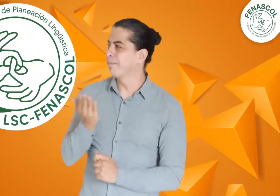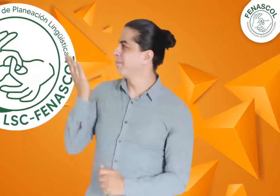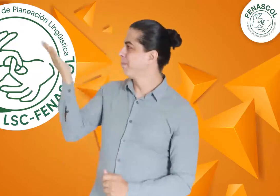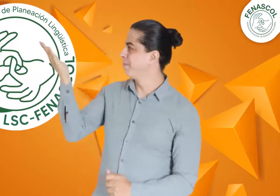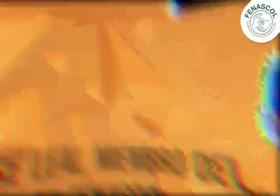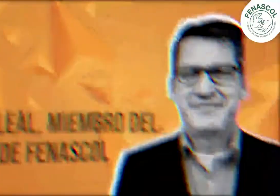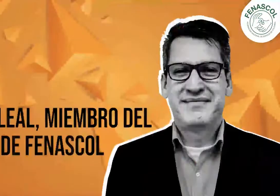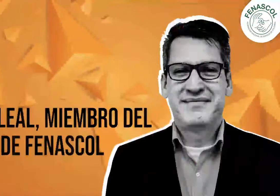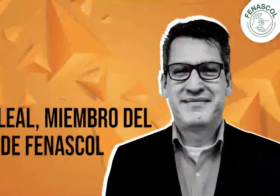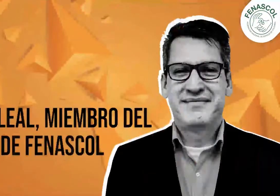Él es José Leal.